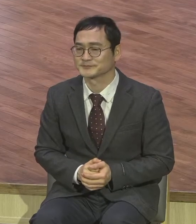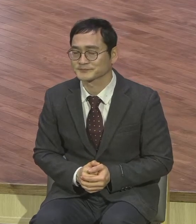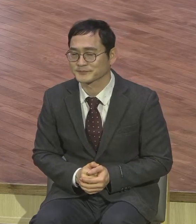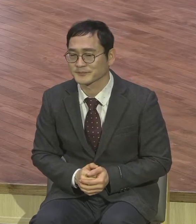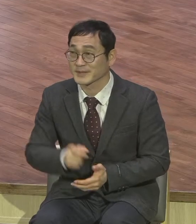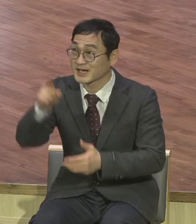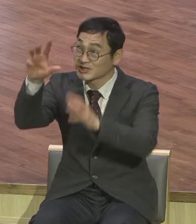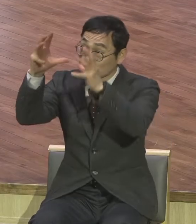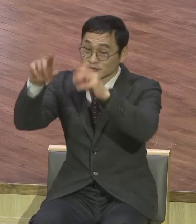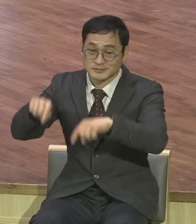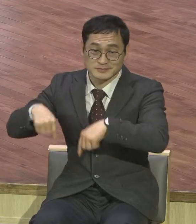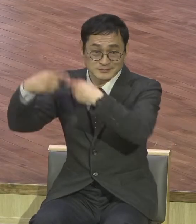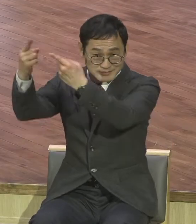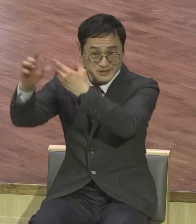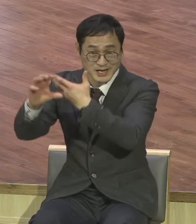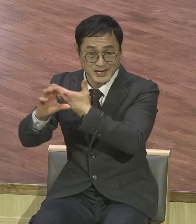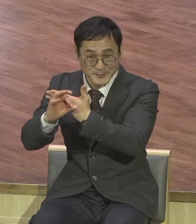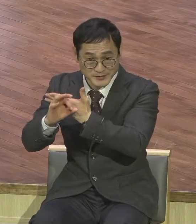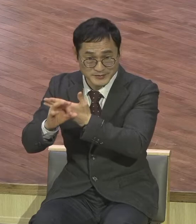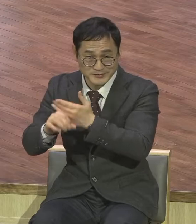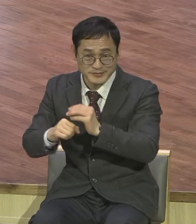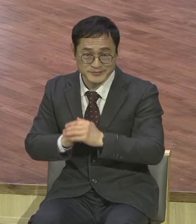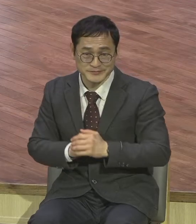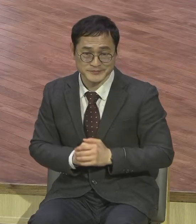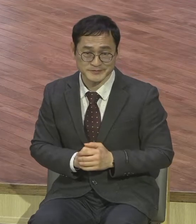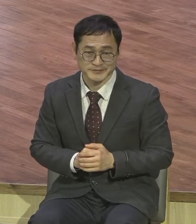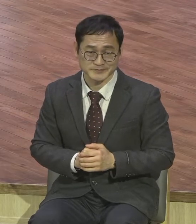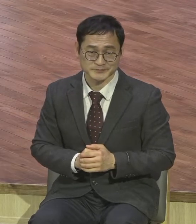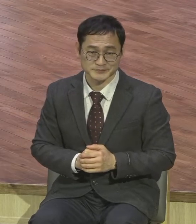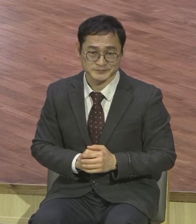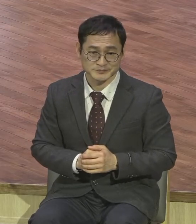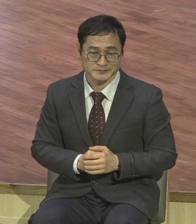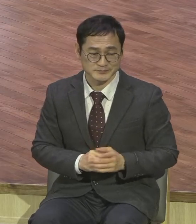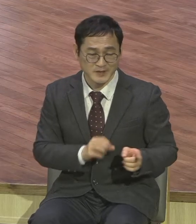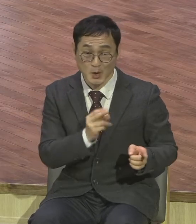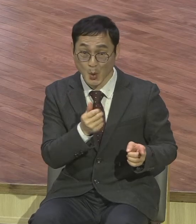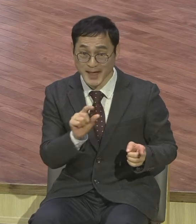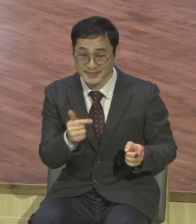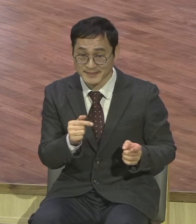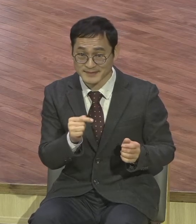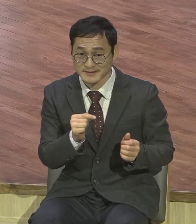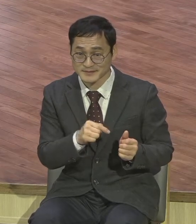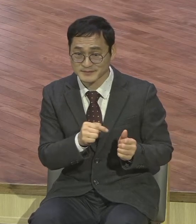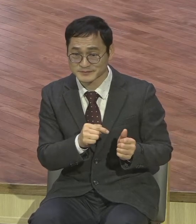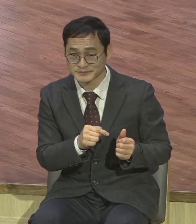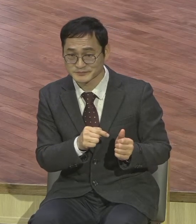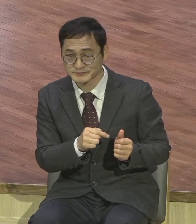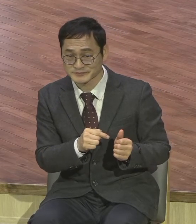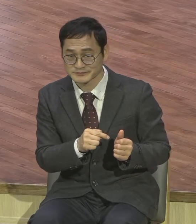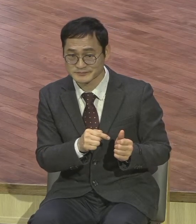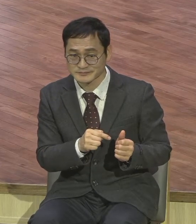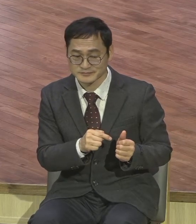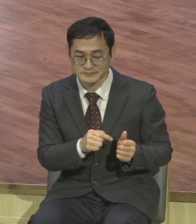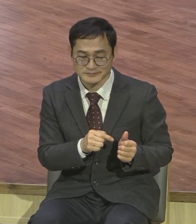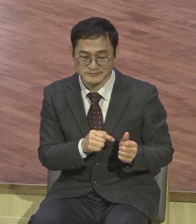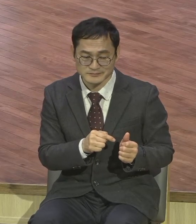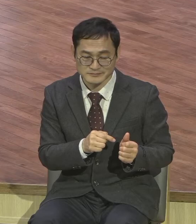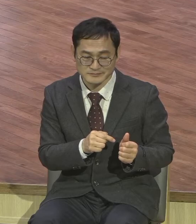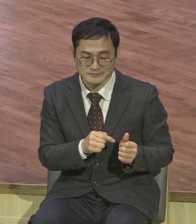정말 높은 자지만은 세례 요한이 천국 가면 가장 낮은 사람도 그 사람보다